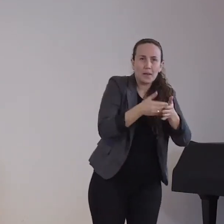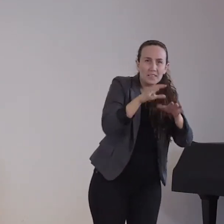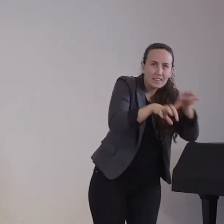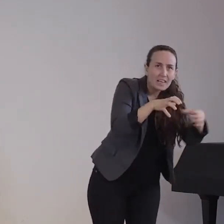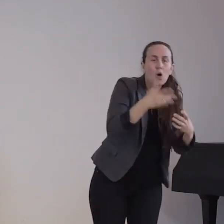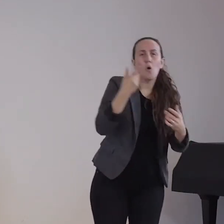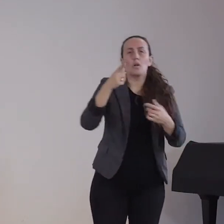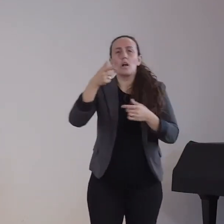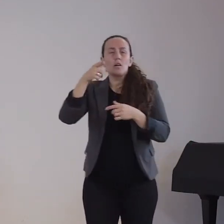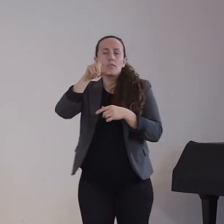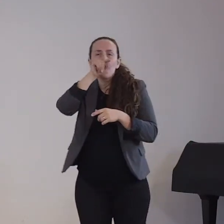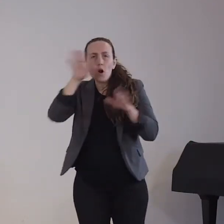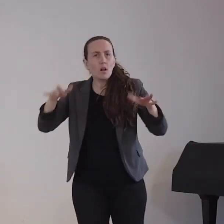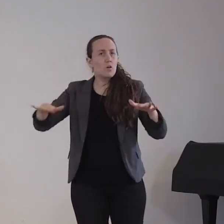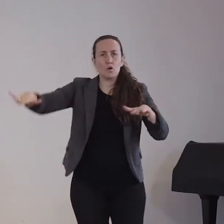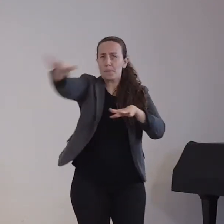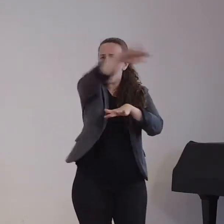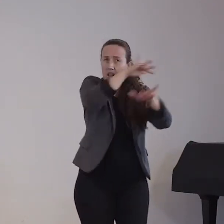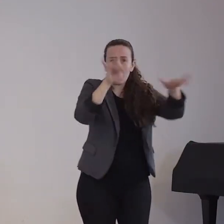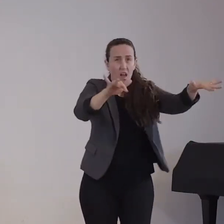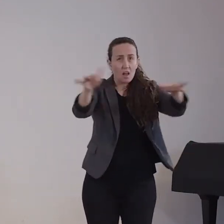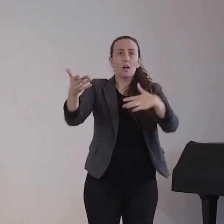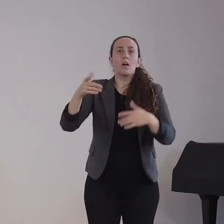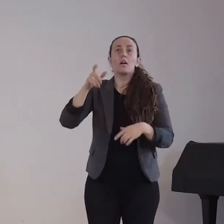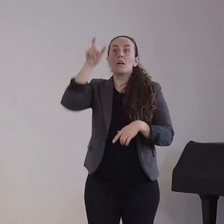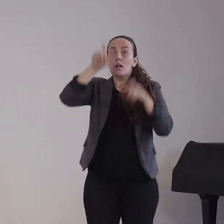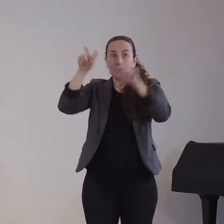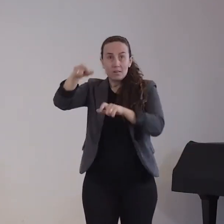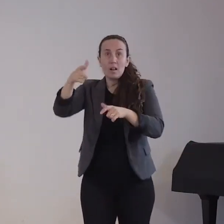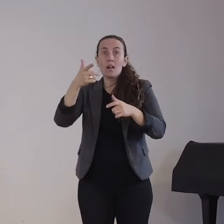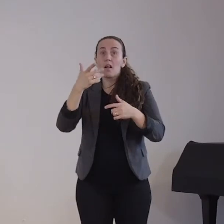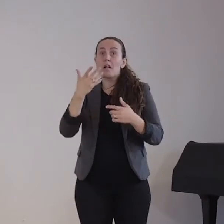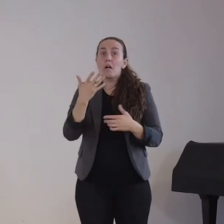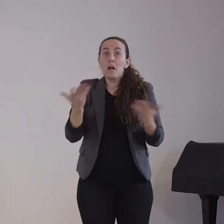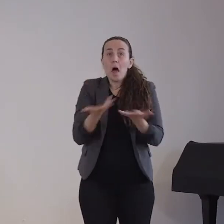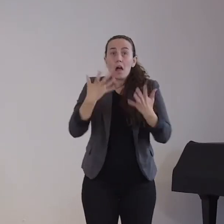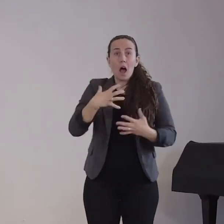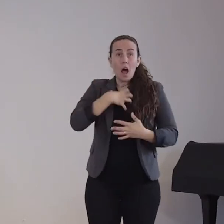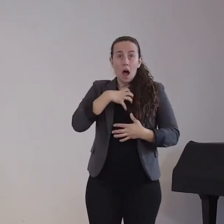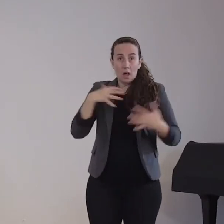milde Erkältungskrankheiten, können aber mitunter auch zu schweren Lungenentzündungen führen.